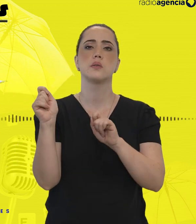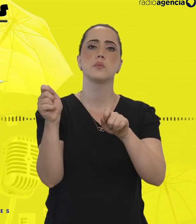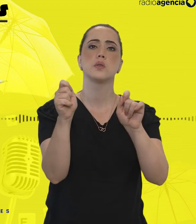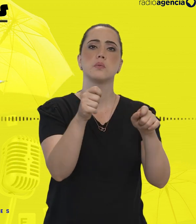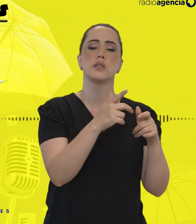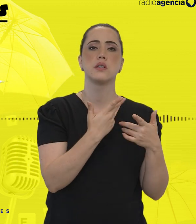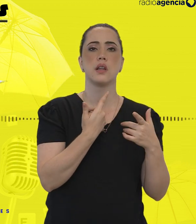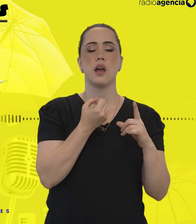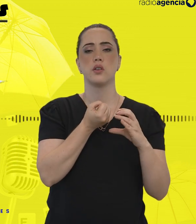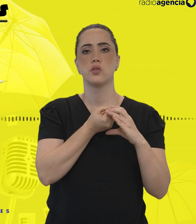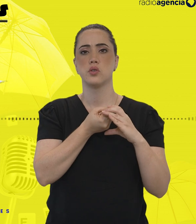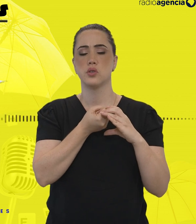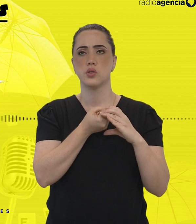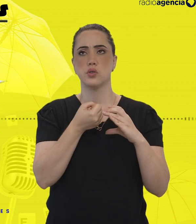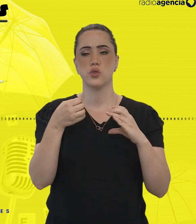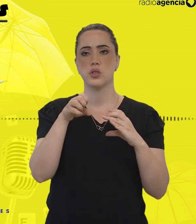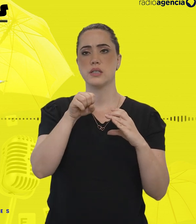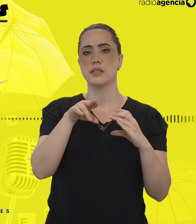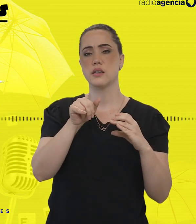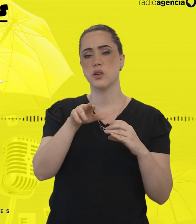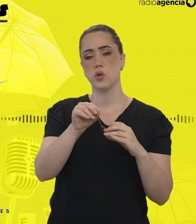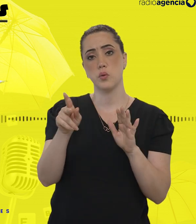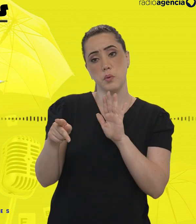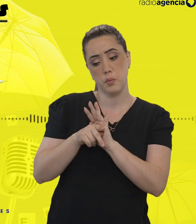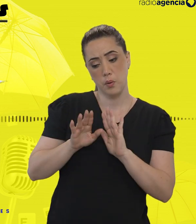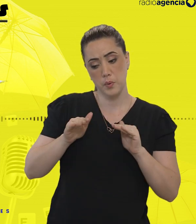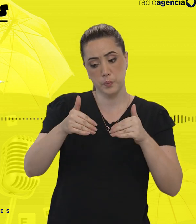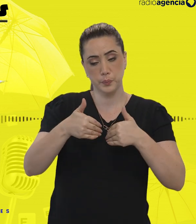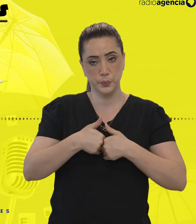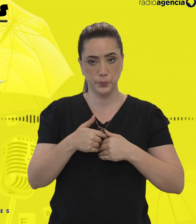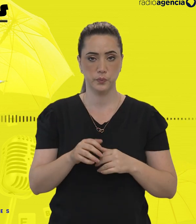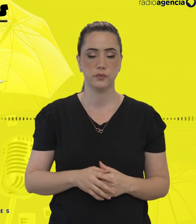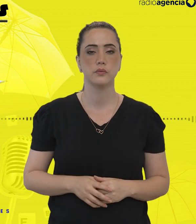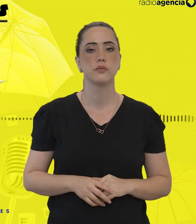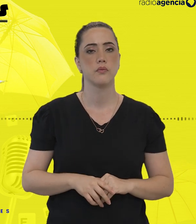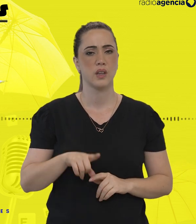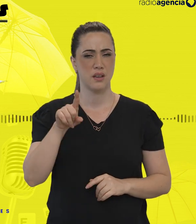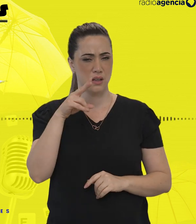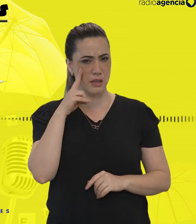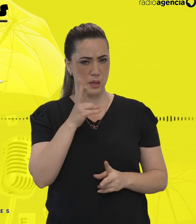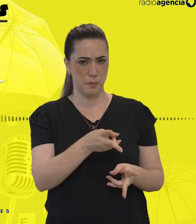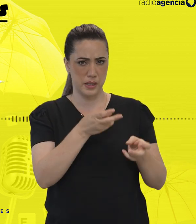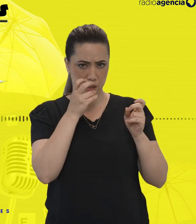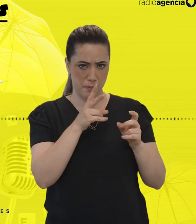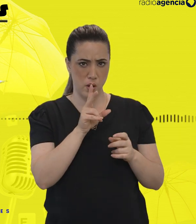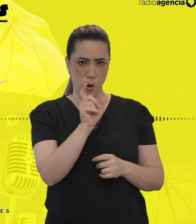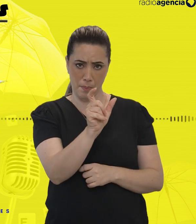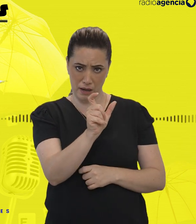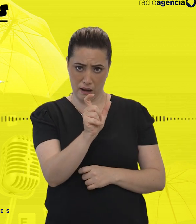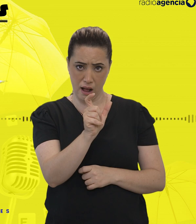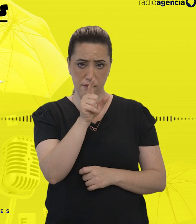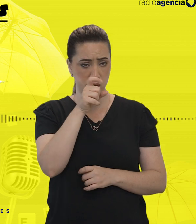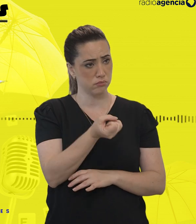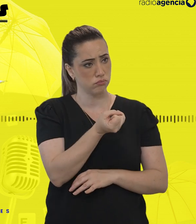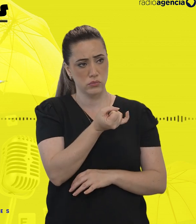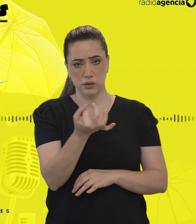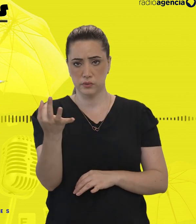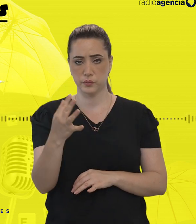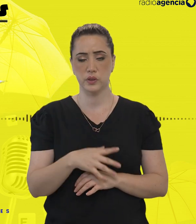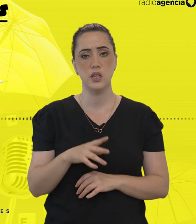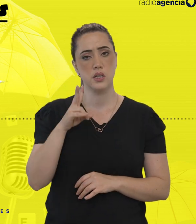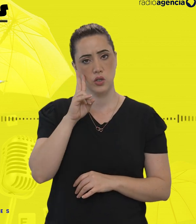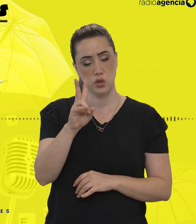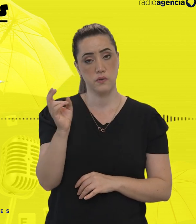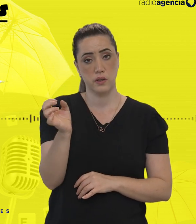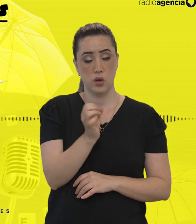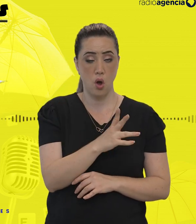síndromes que se enquadram no autismo. Já deu para perceber que até a definição de espectro é plural. Se a gente vai no catálogo